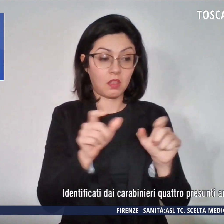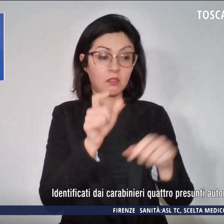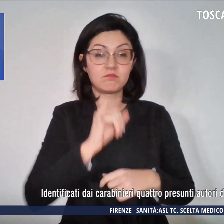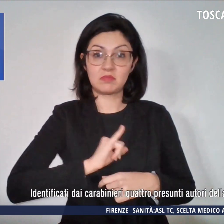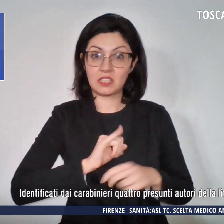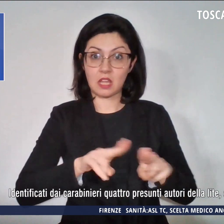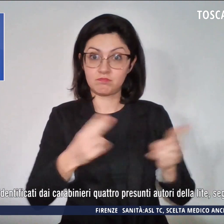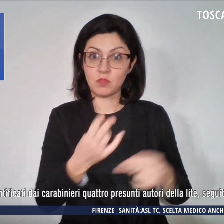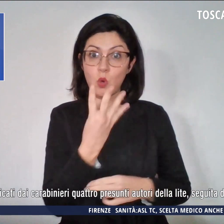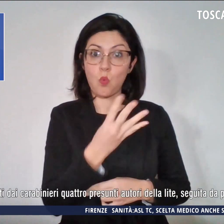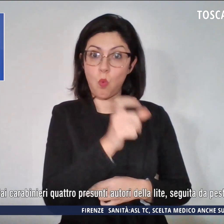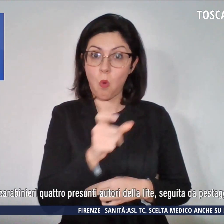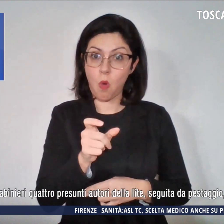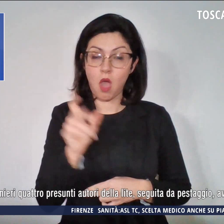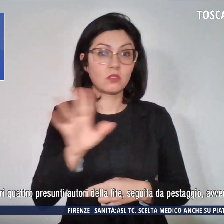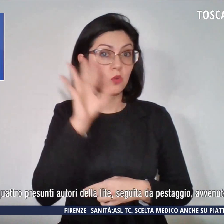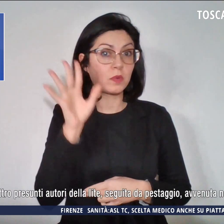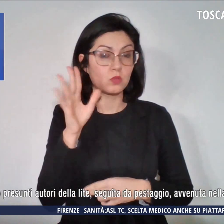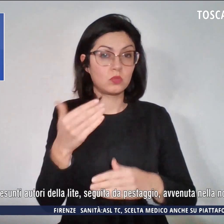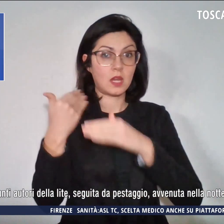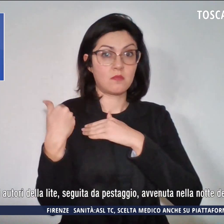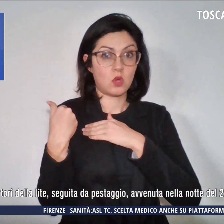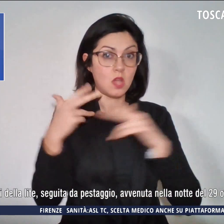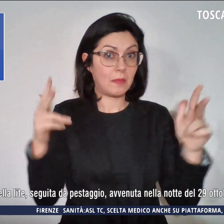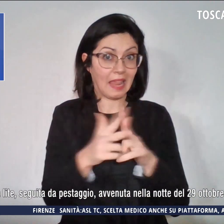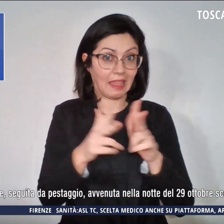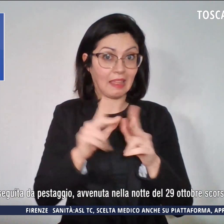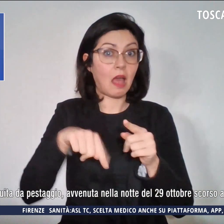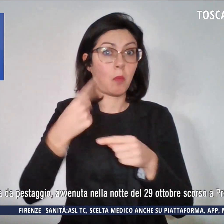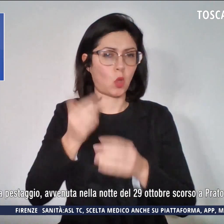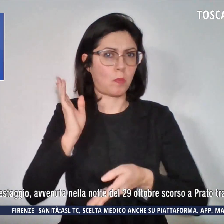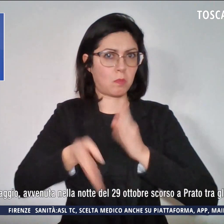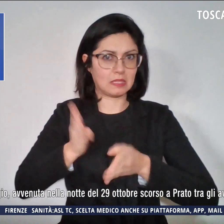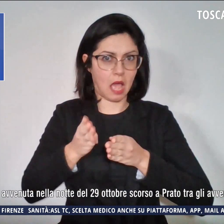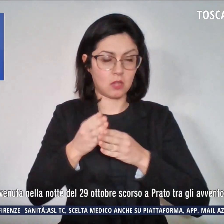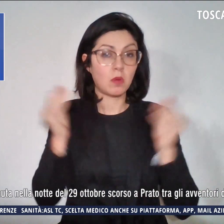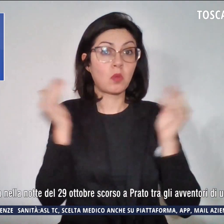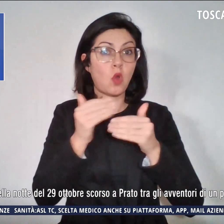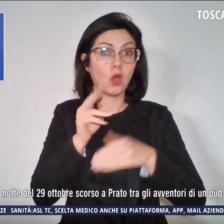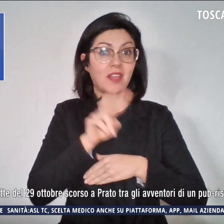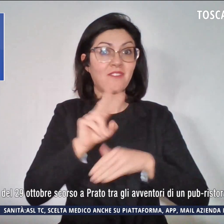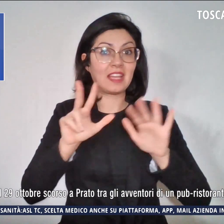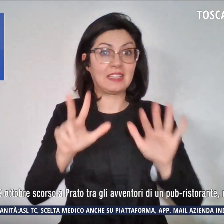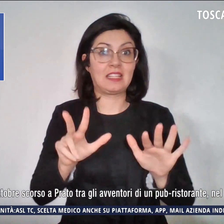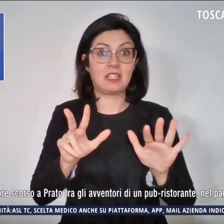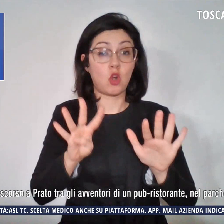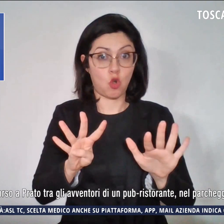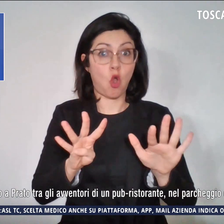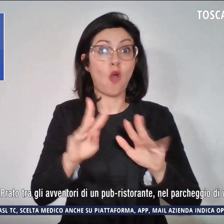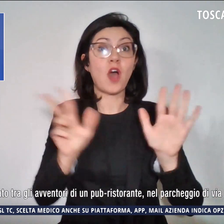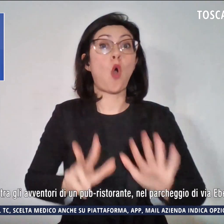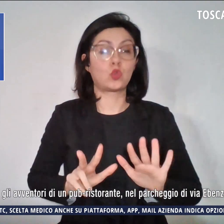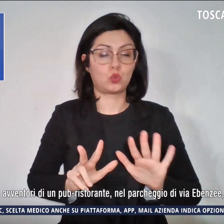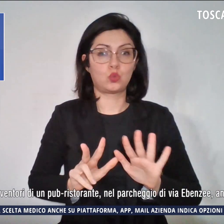autori della lite seguita da pestaggio, avvenuta nella notte del 29 di ottobre scorso a Prato,